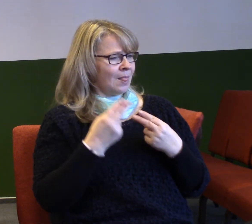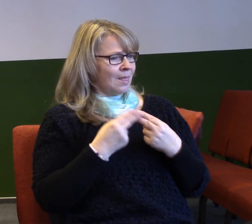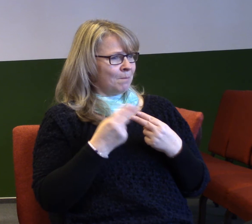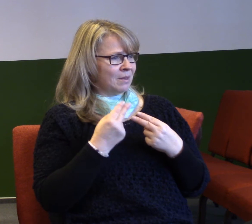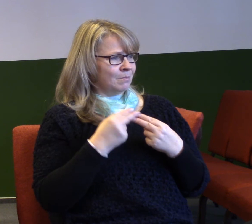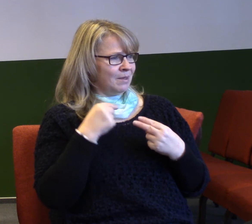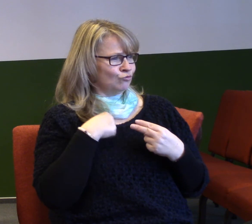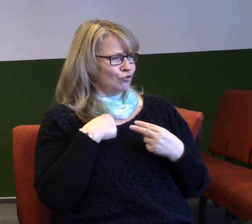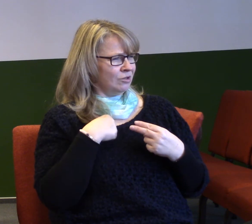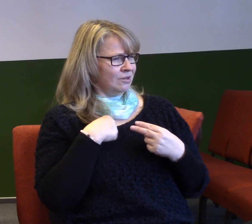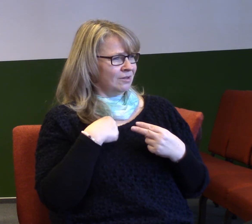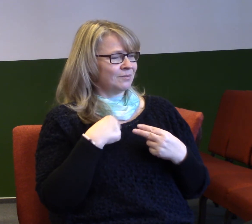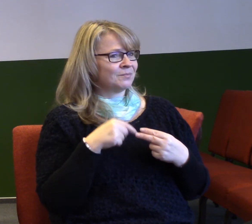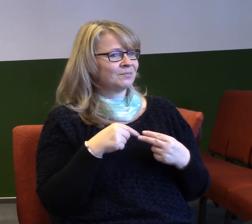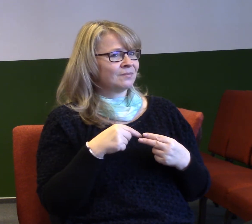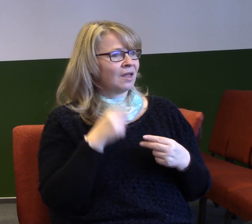takové, víte, co jsou to miny?